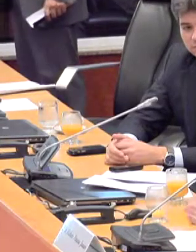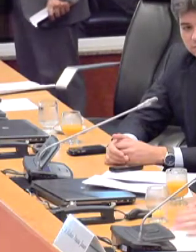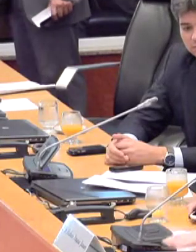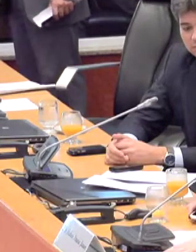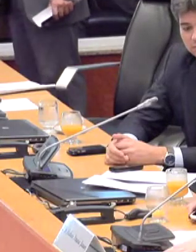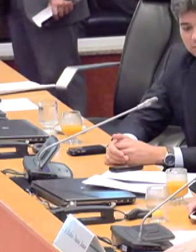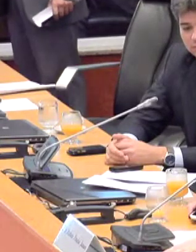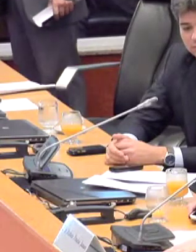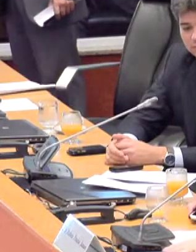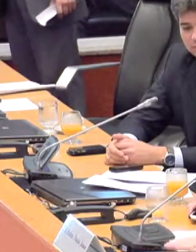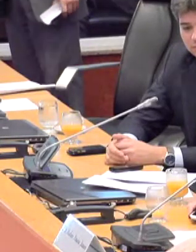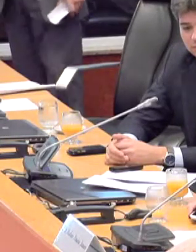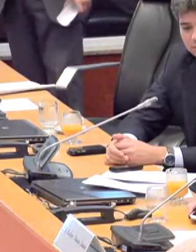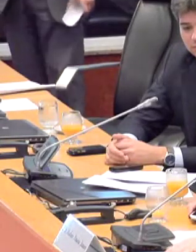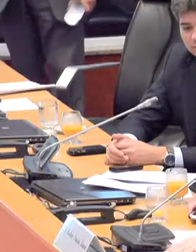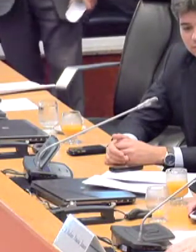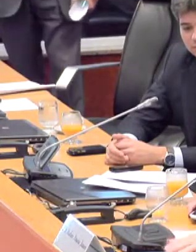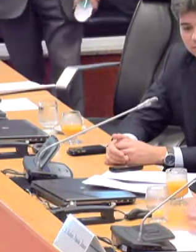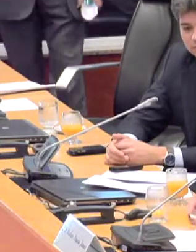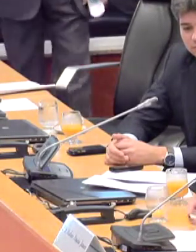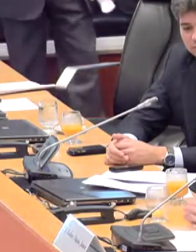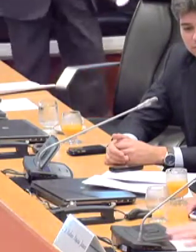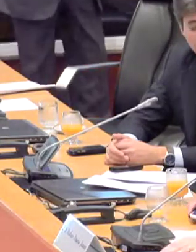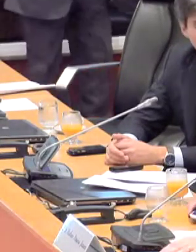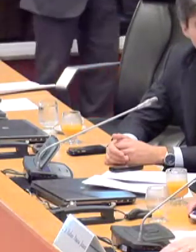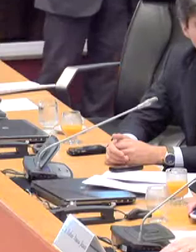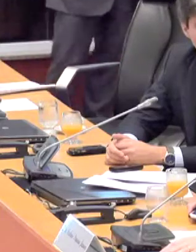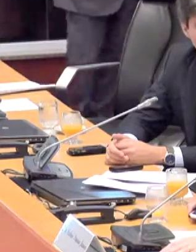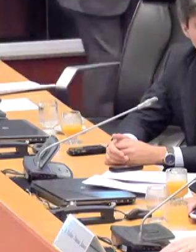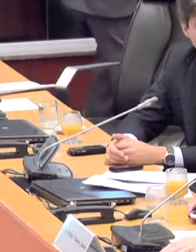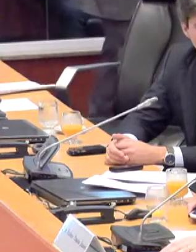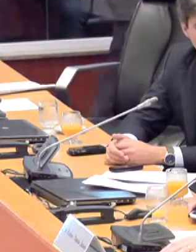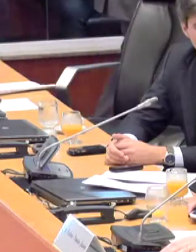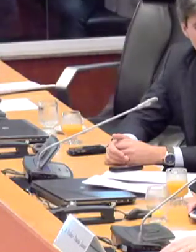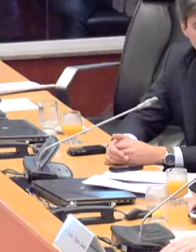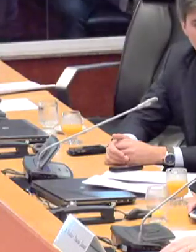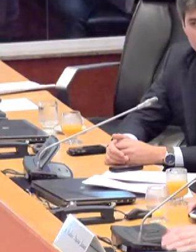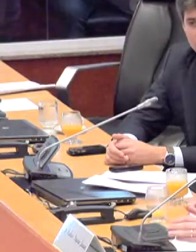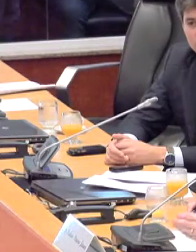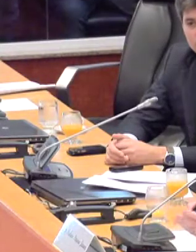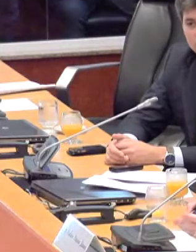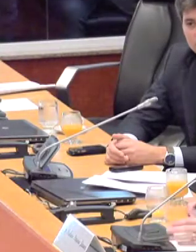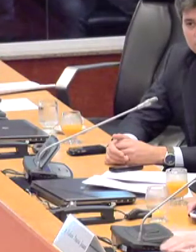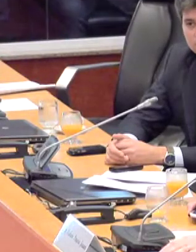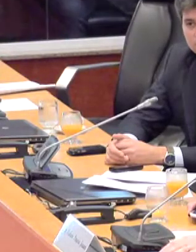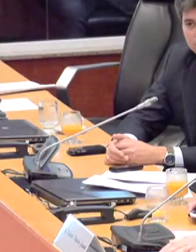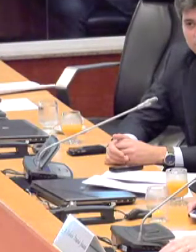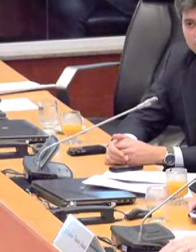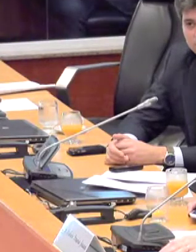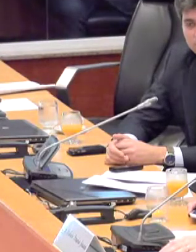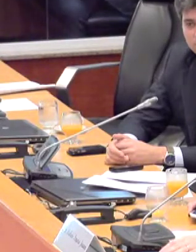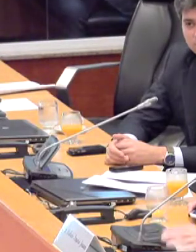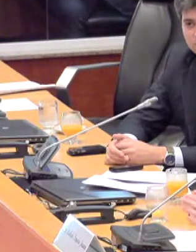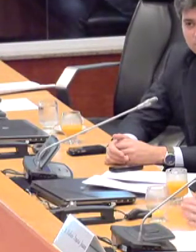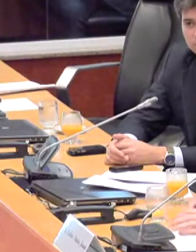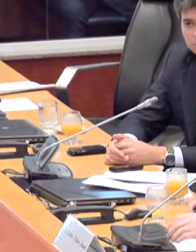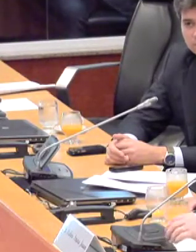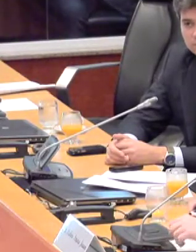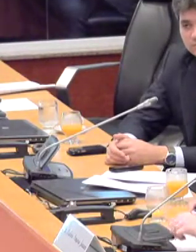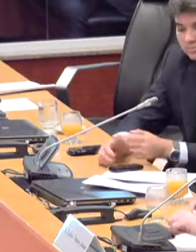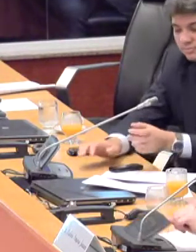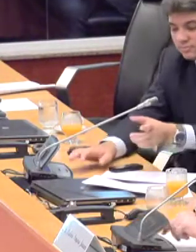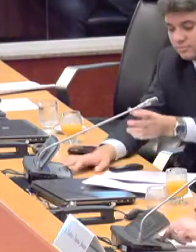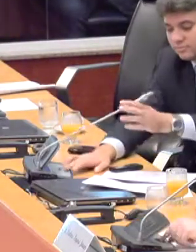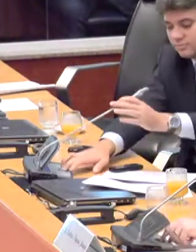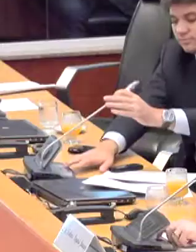Maranhão. Dessa forma, não poderia deixar de registrar aí os parabéns pela homenagem que a população do Maranhão fez à V.